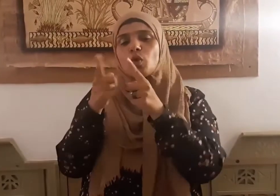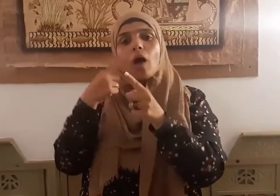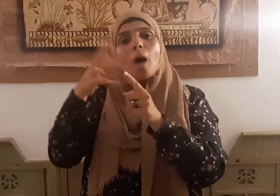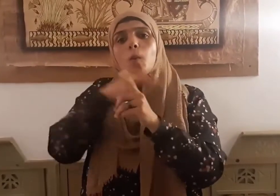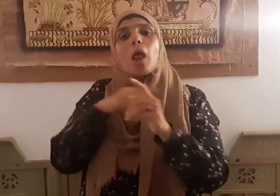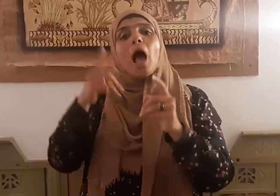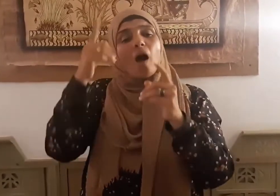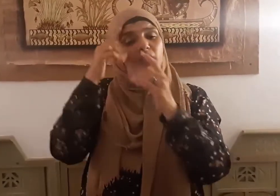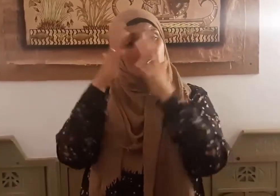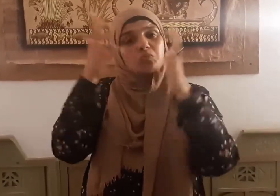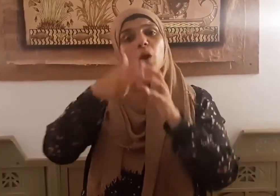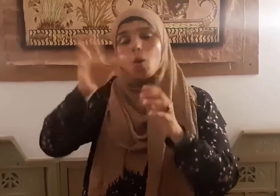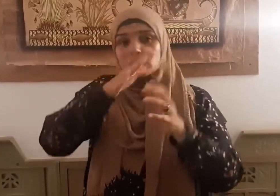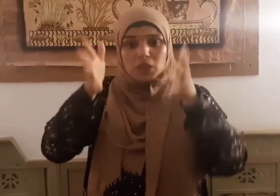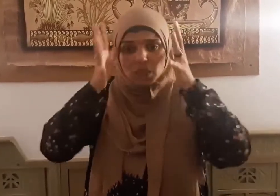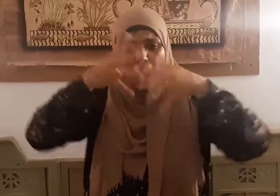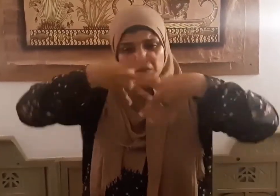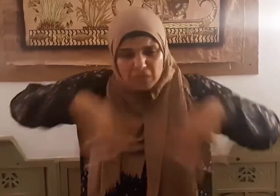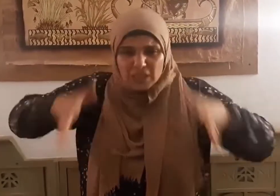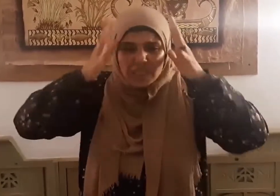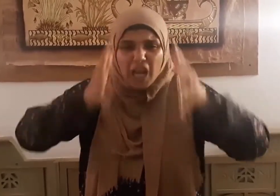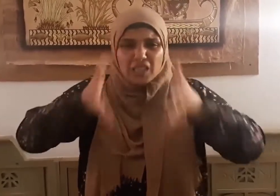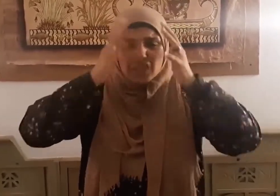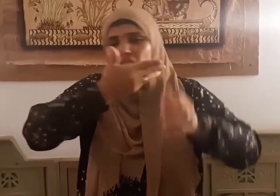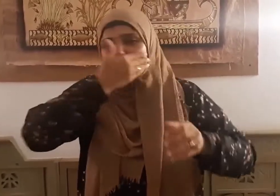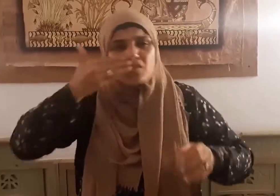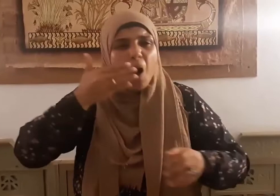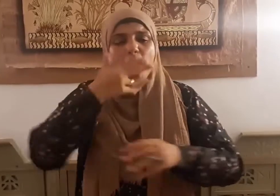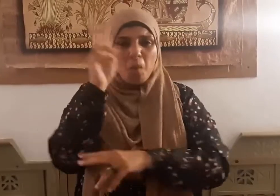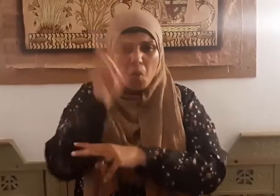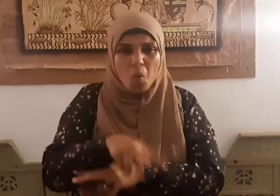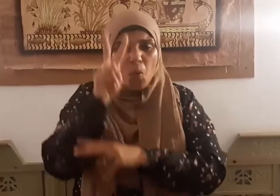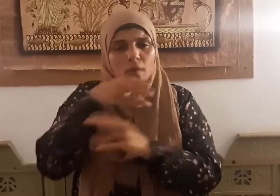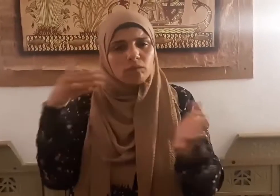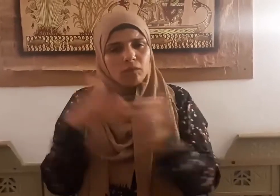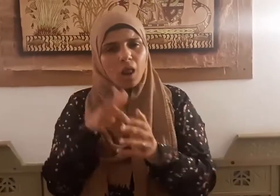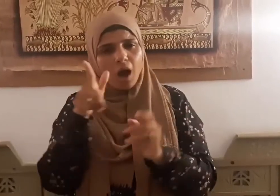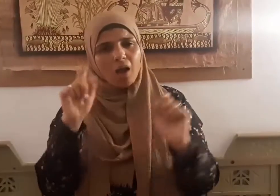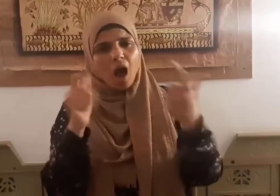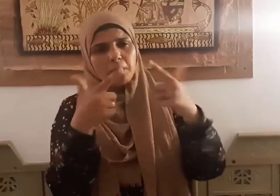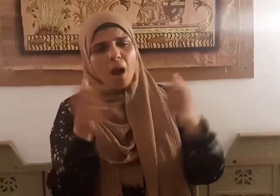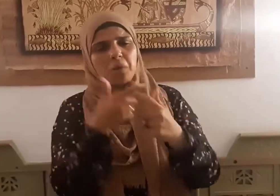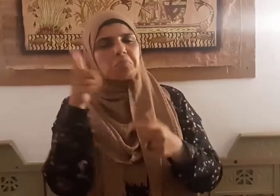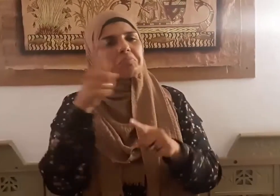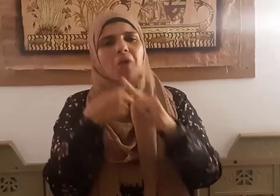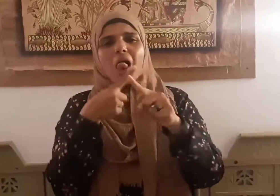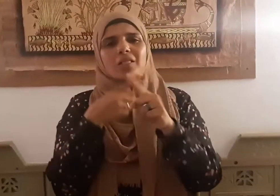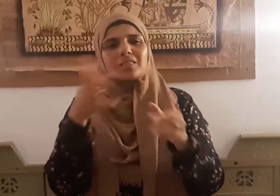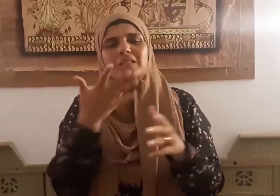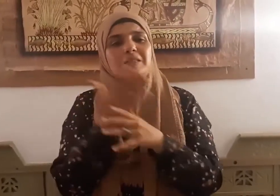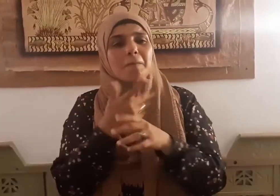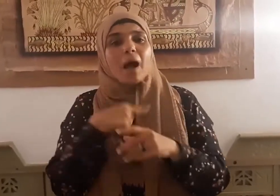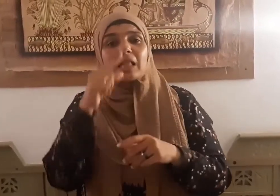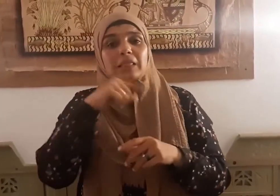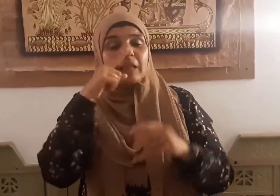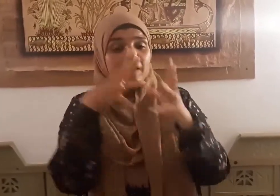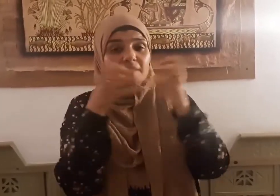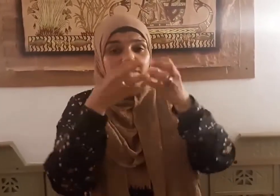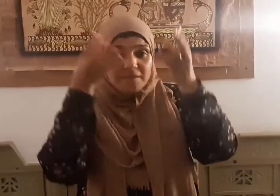الناس صلاة وصيام وقياما غير أنهم لم يأخذوا أنفسهم بالعلم